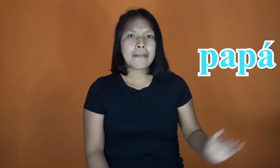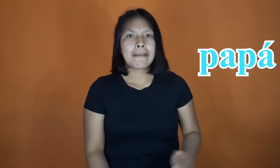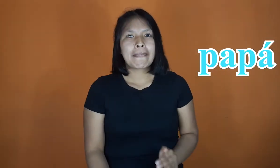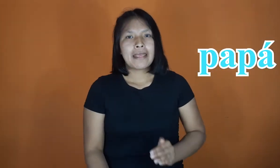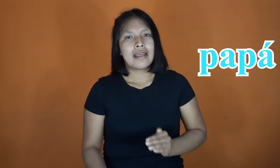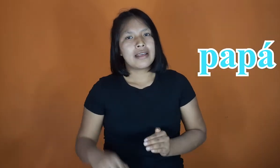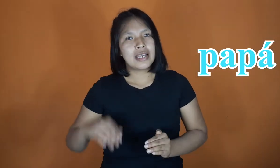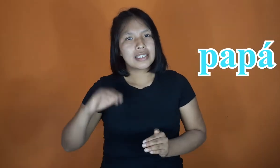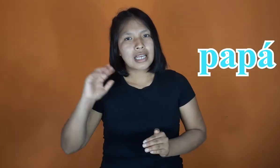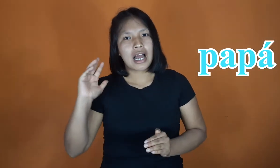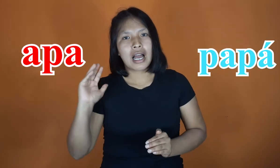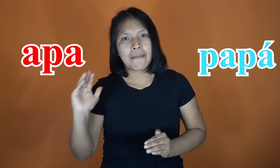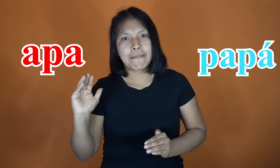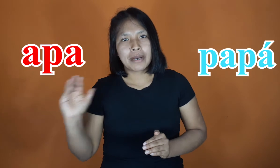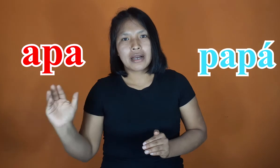Papá es apá.